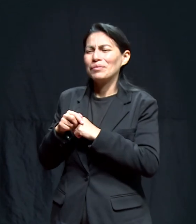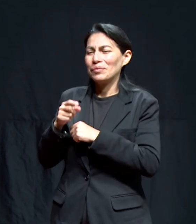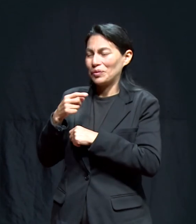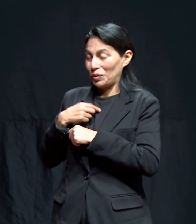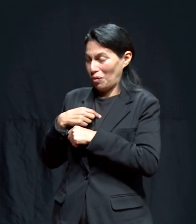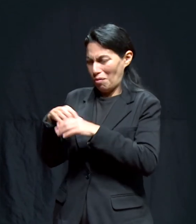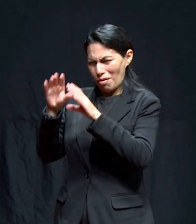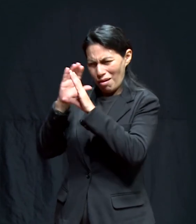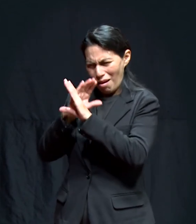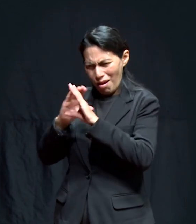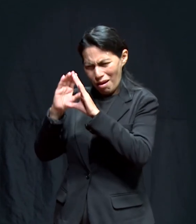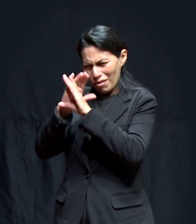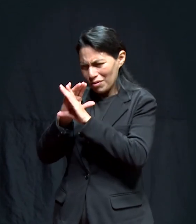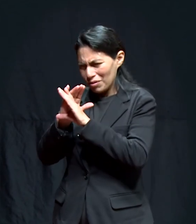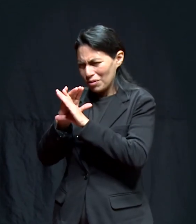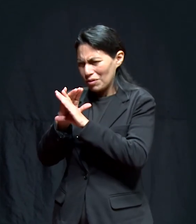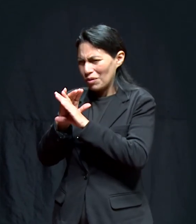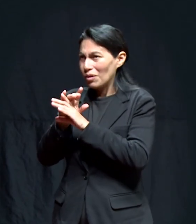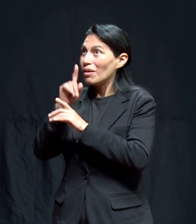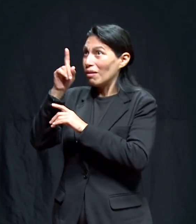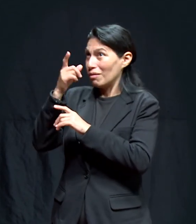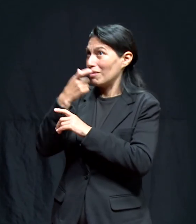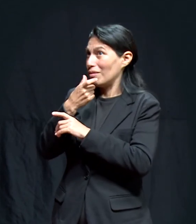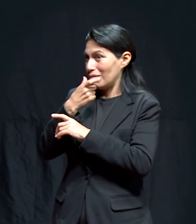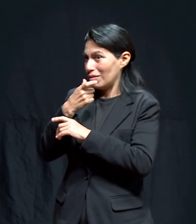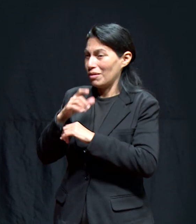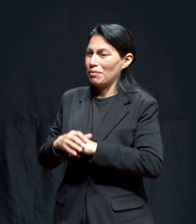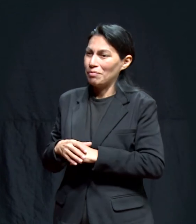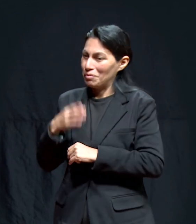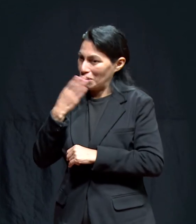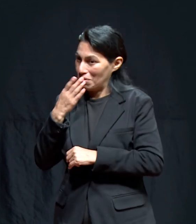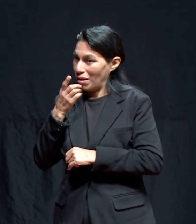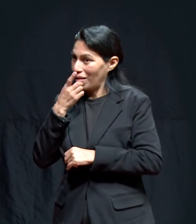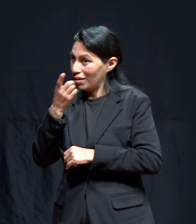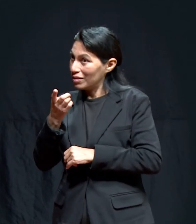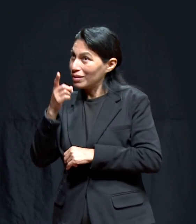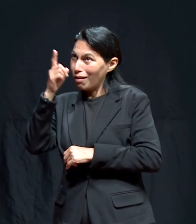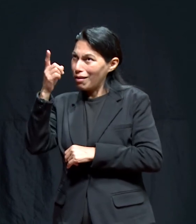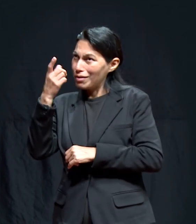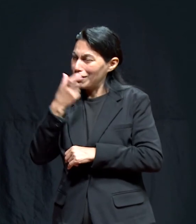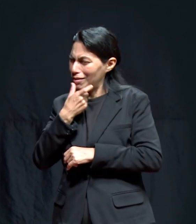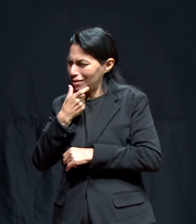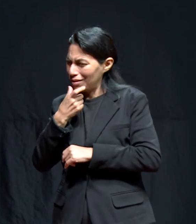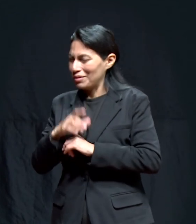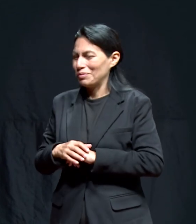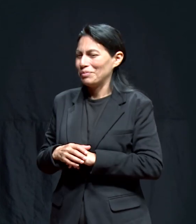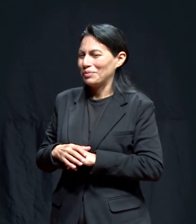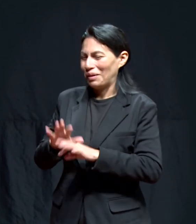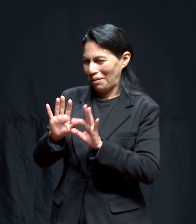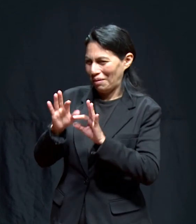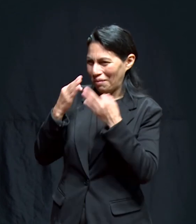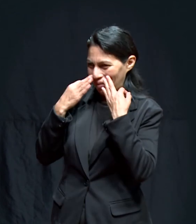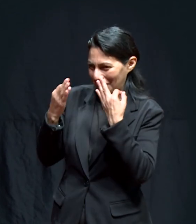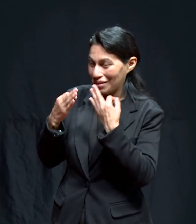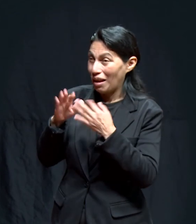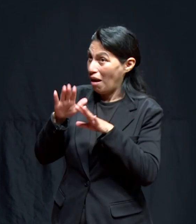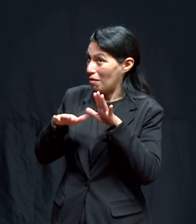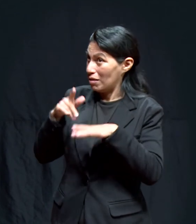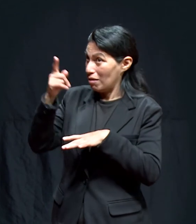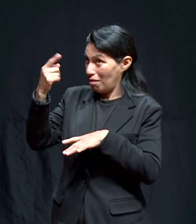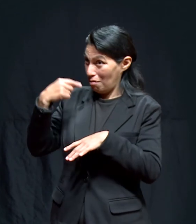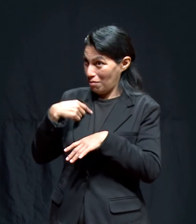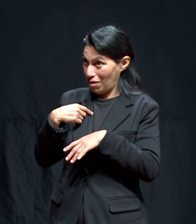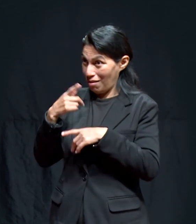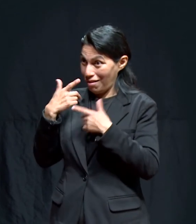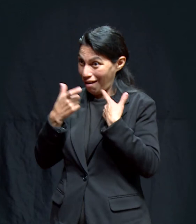alguien con que yo le puedo cantar y él se ríe porque la Biblia dice que se ríe y no déjese